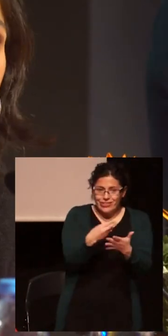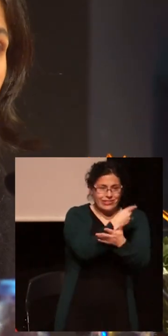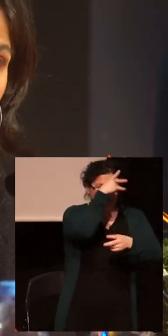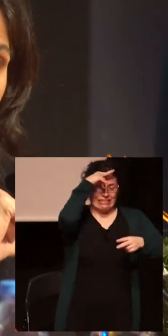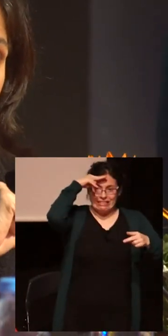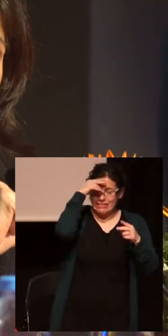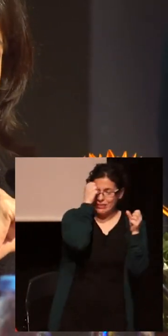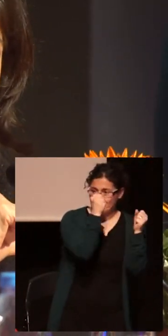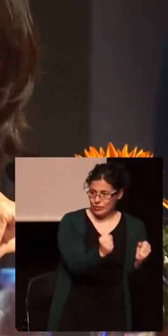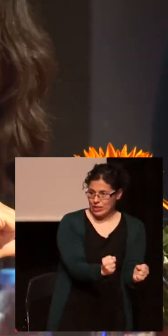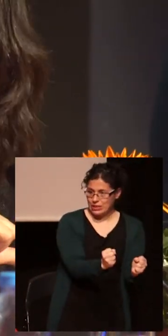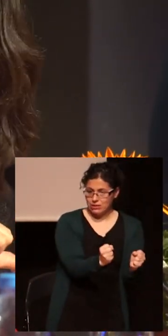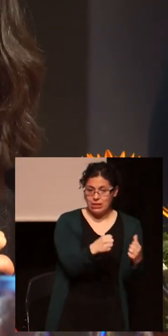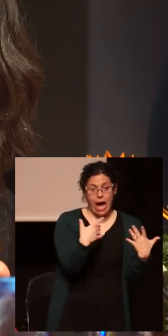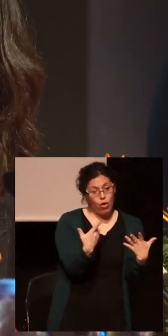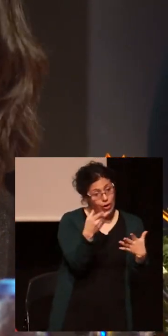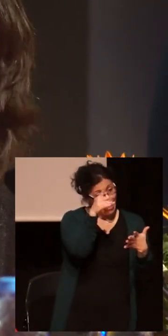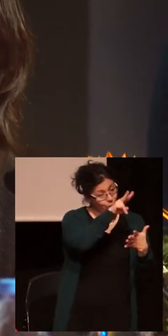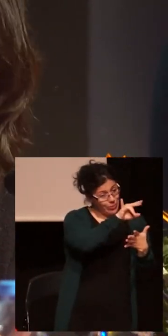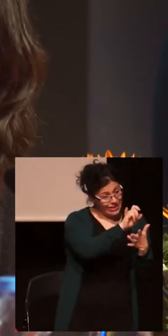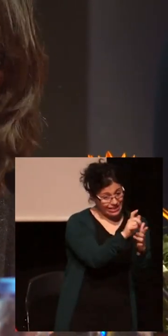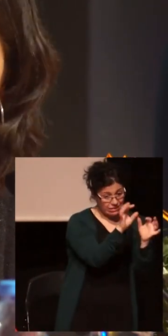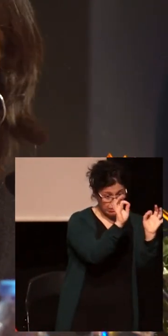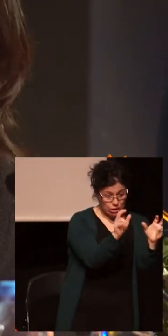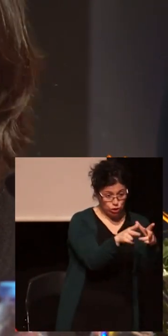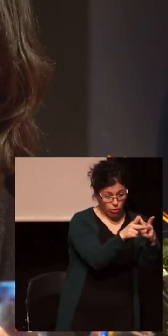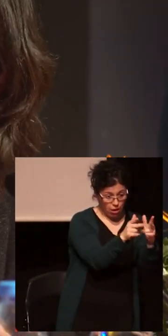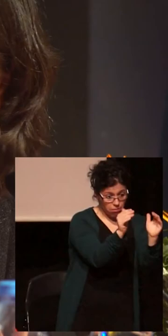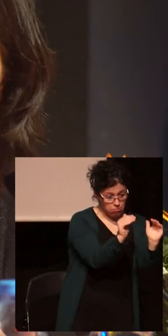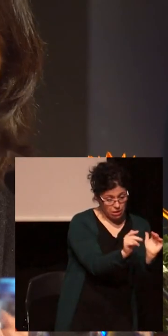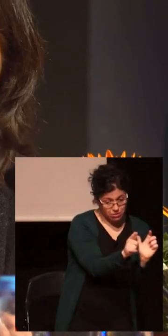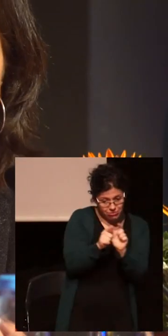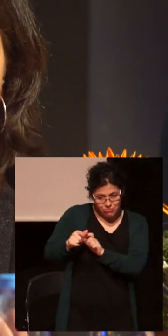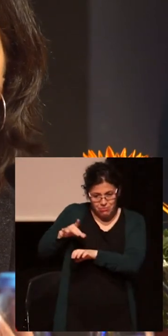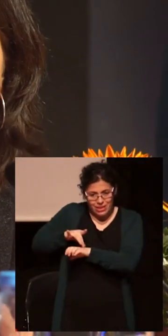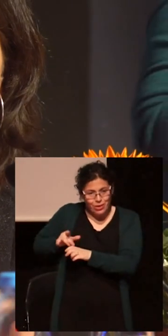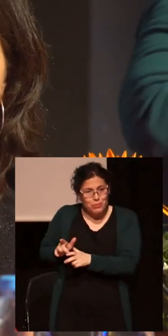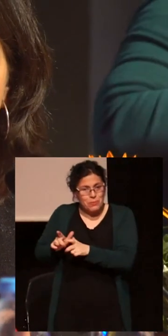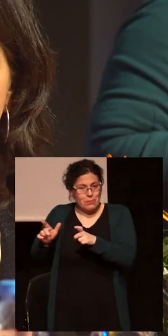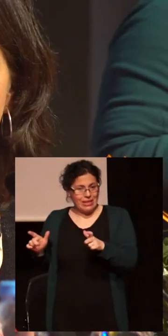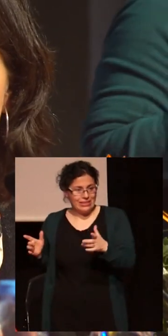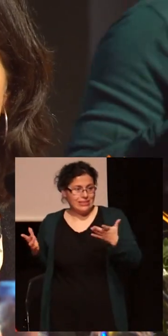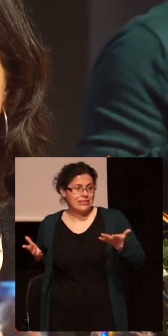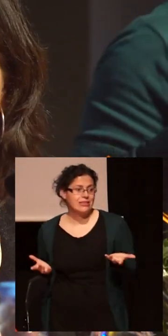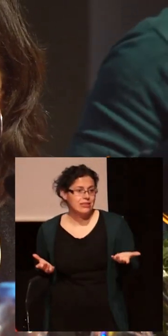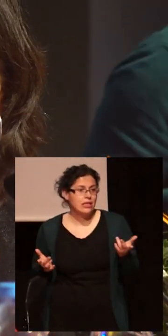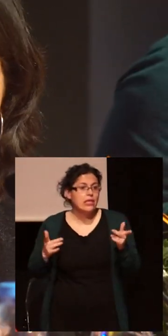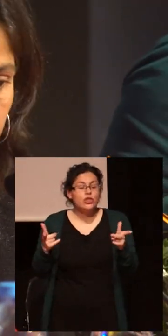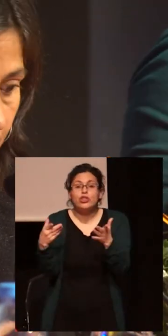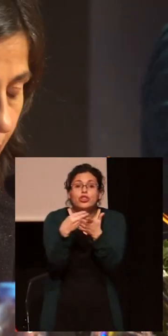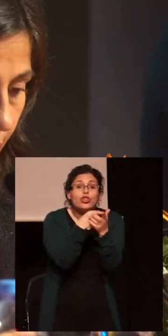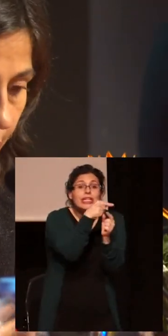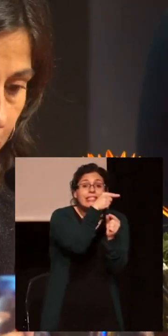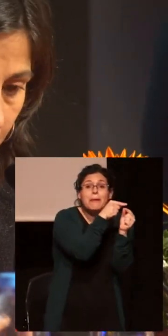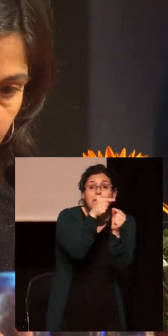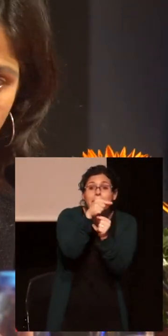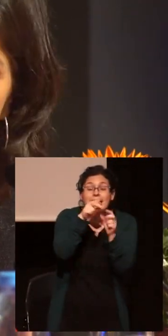a la otra vez al contexto médico. Y tenemos este problema que, de pronto, es que casi todas las medidas en relación a temas de prevención,